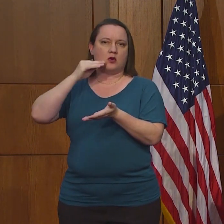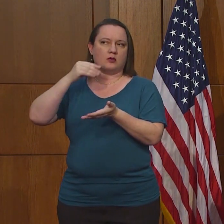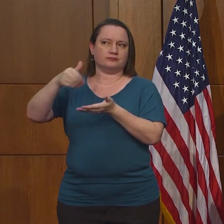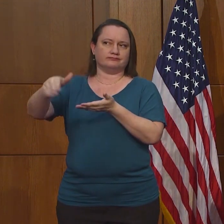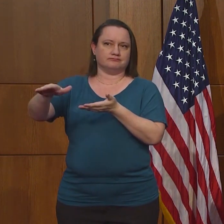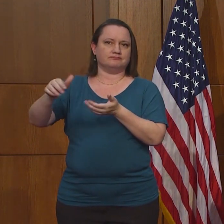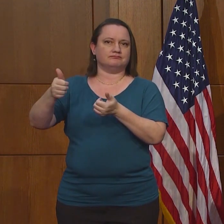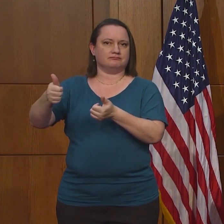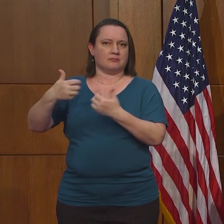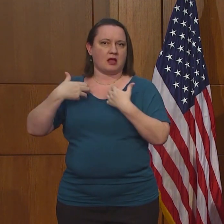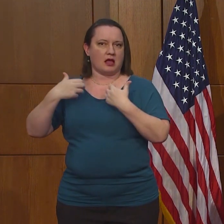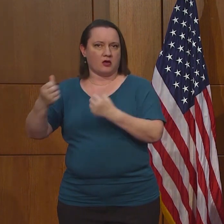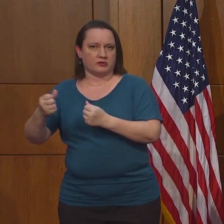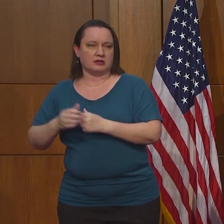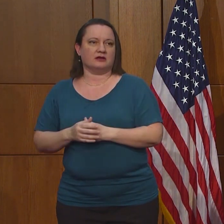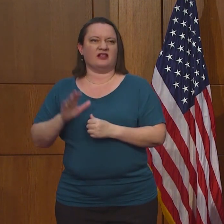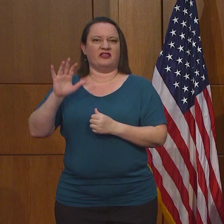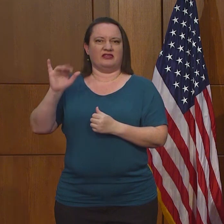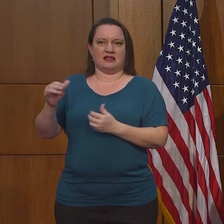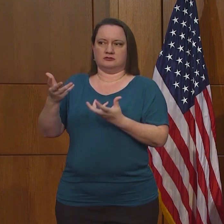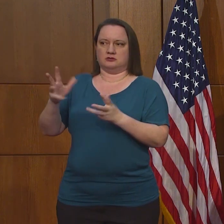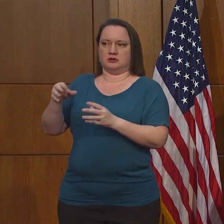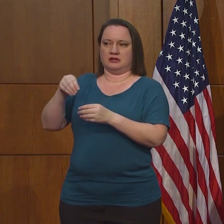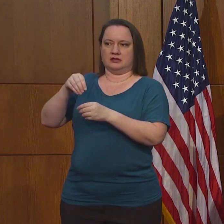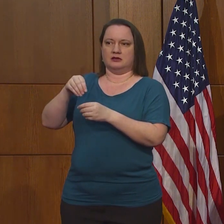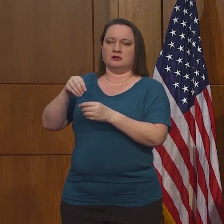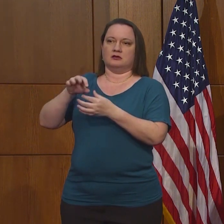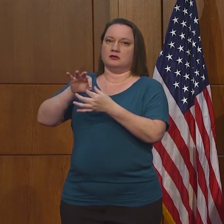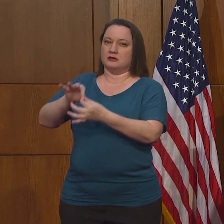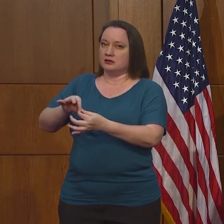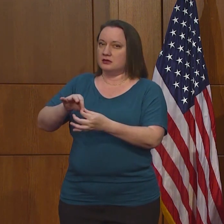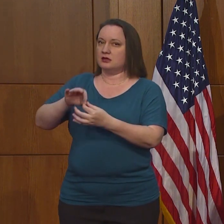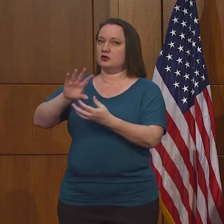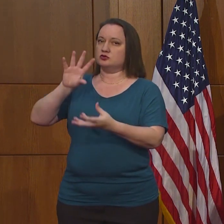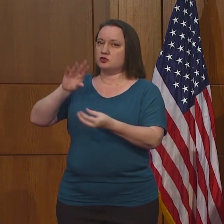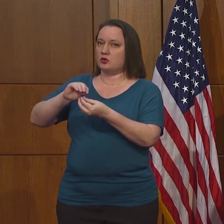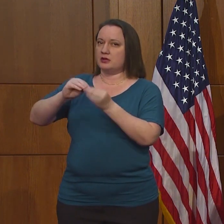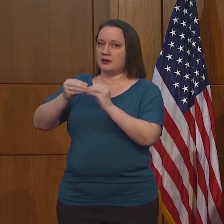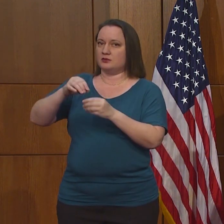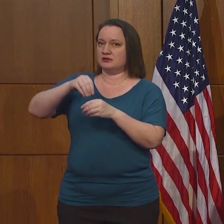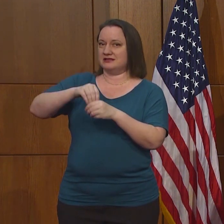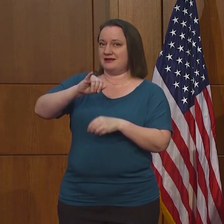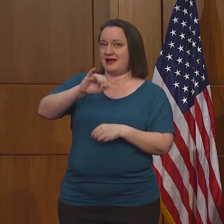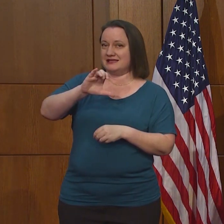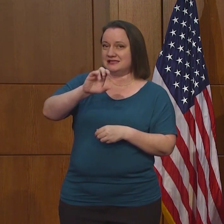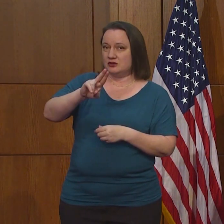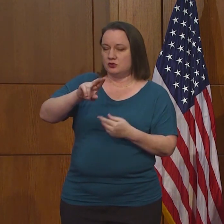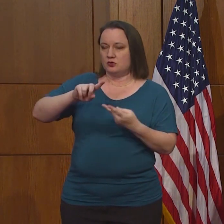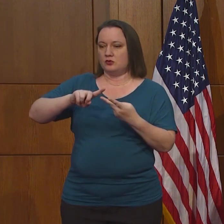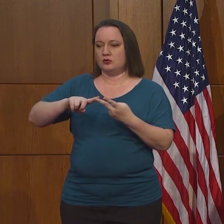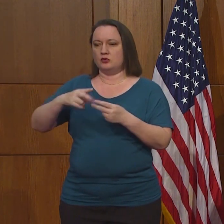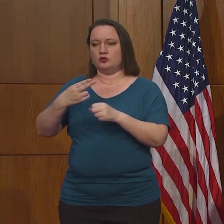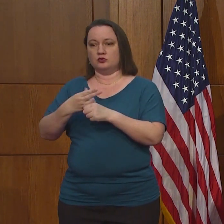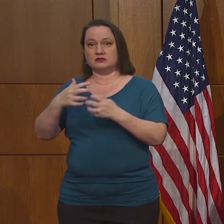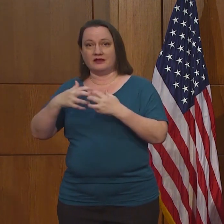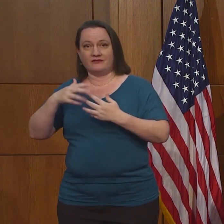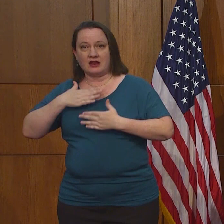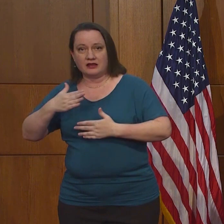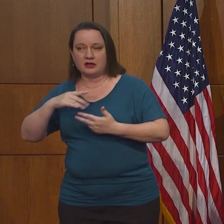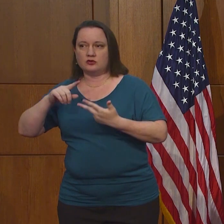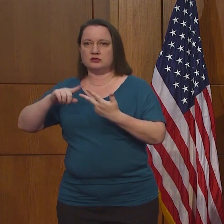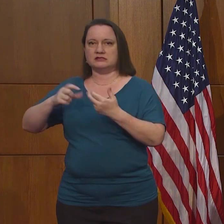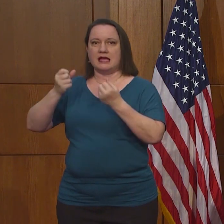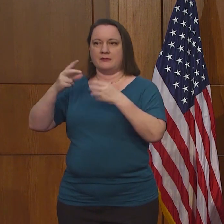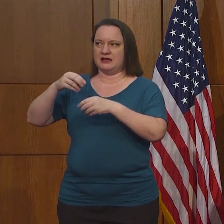los datos que recibimos de los hospitales. Tenemos números totales de gente en los hospitales, número de respiradores artificiales, y